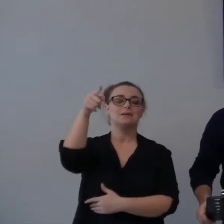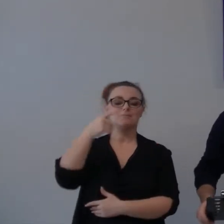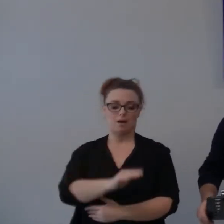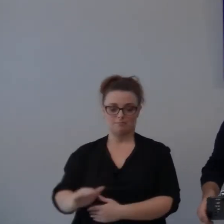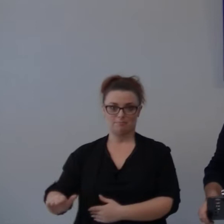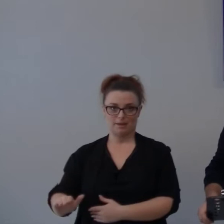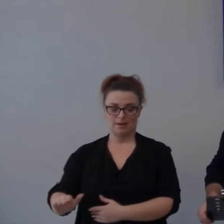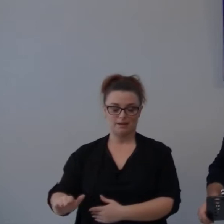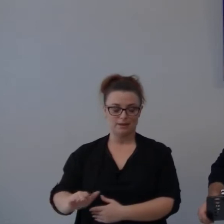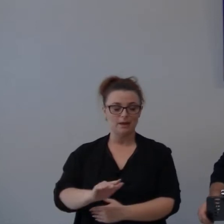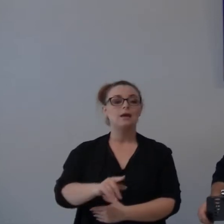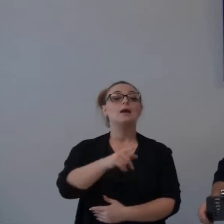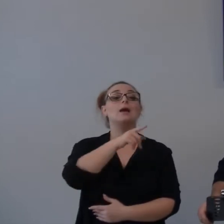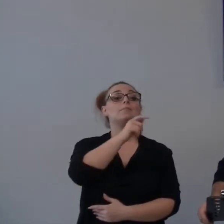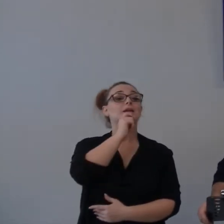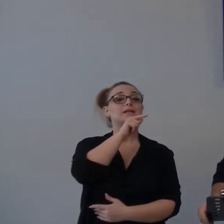mentre ero là.